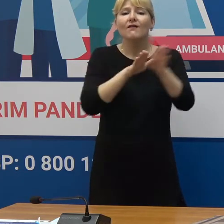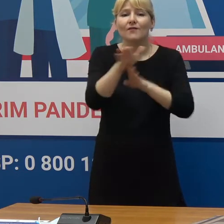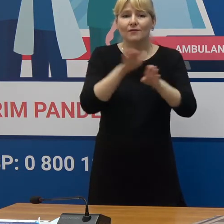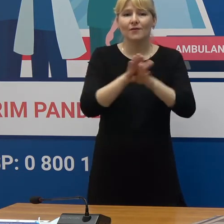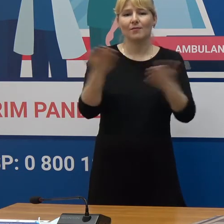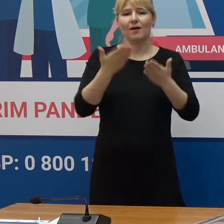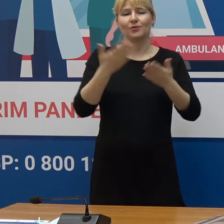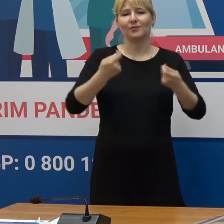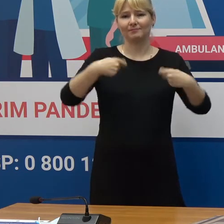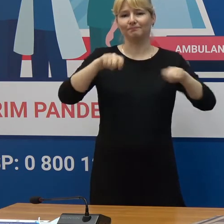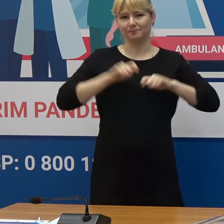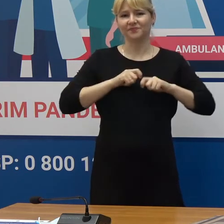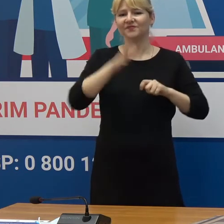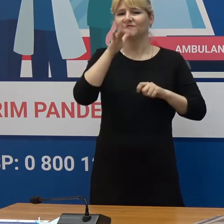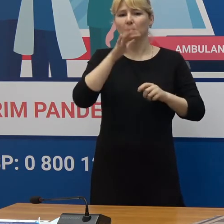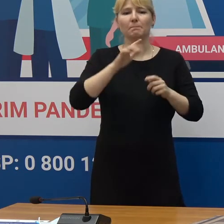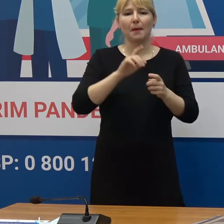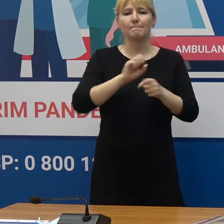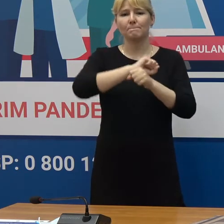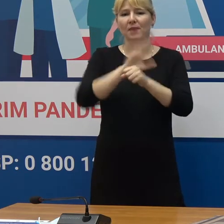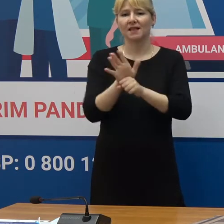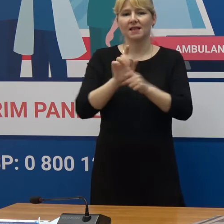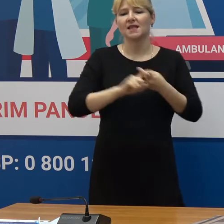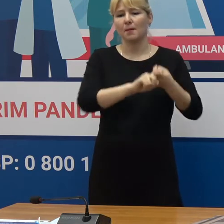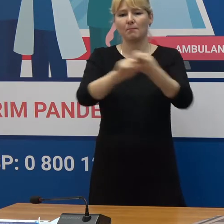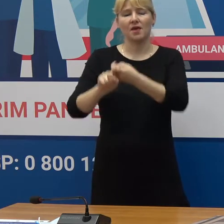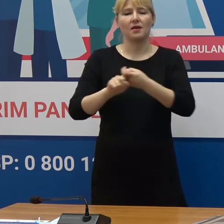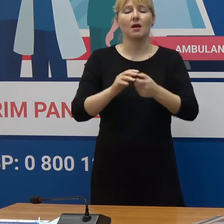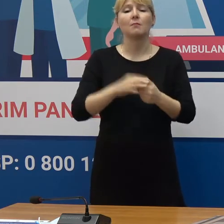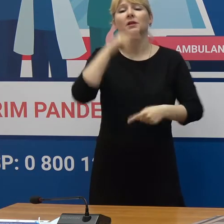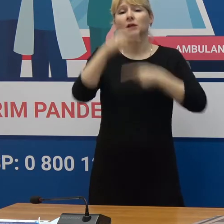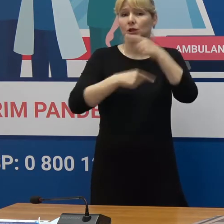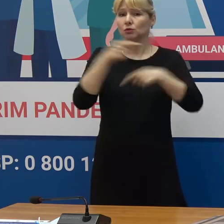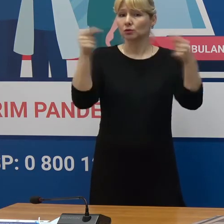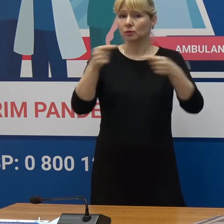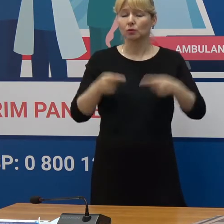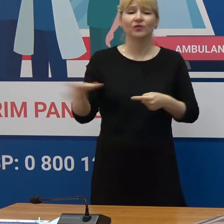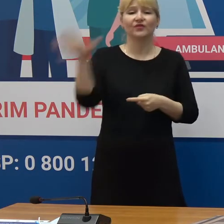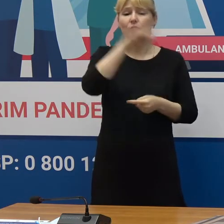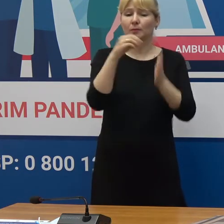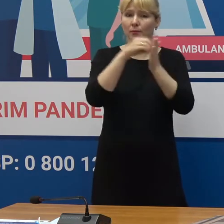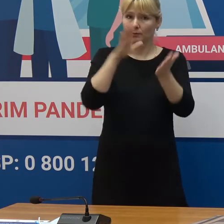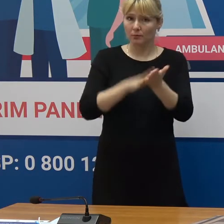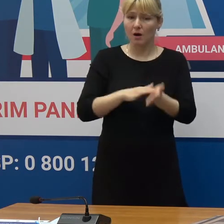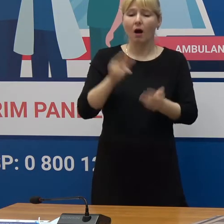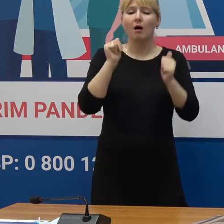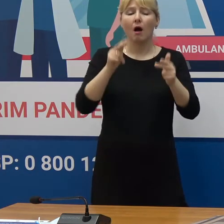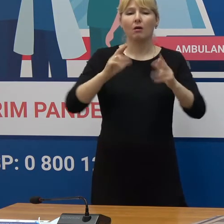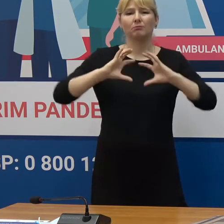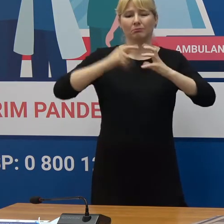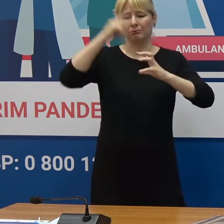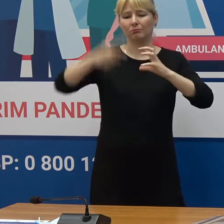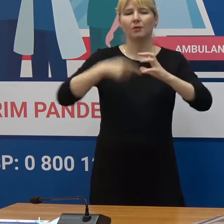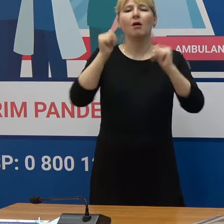impuse în condiții de pandemie Tradițional venim cu datele actualizate despre vaccinare la nivel global